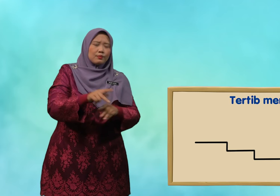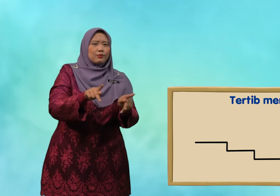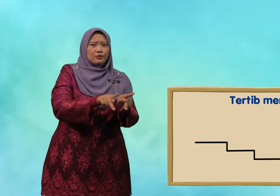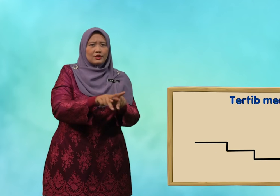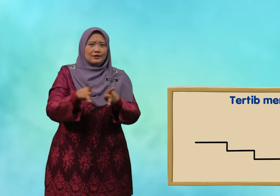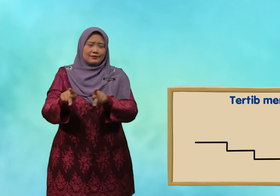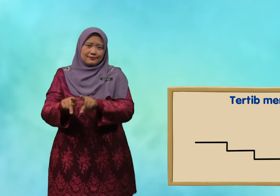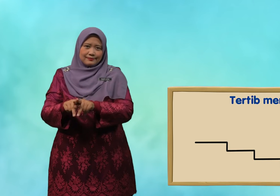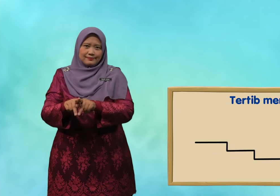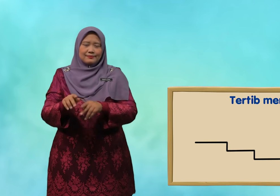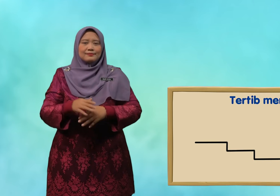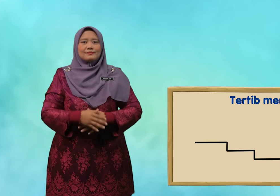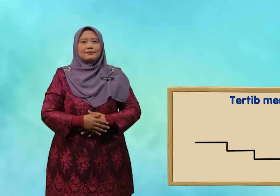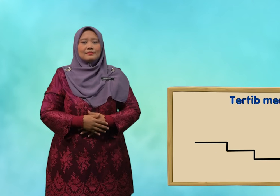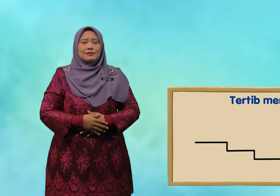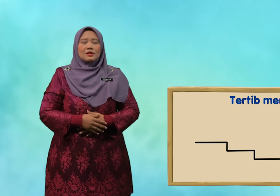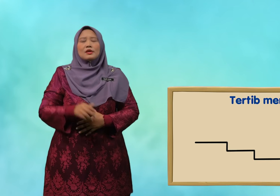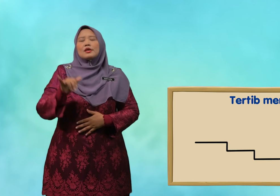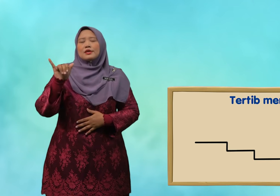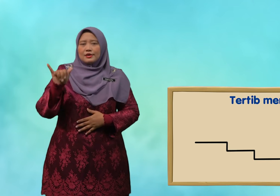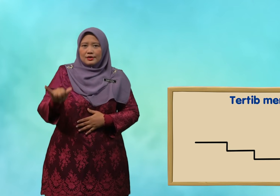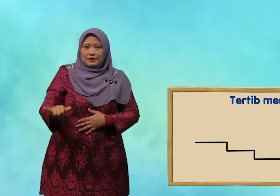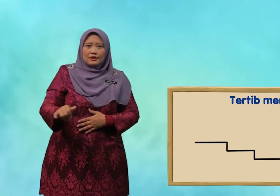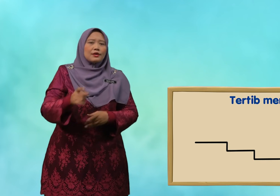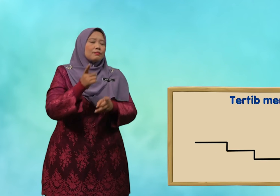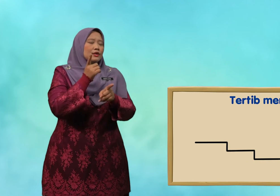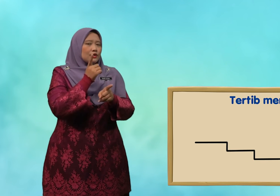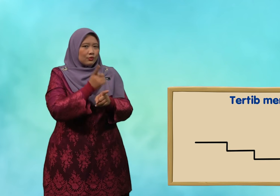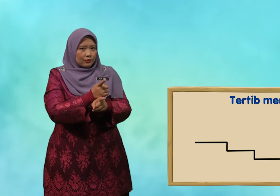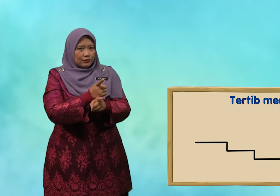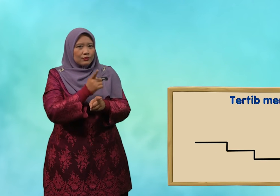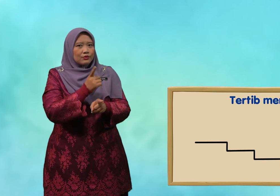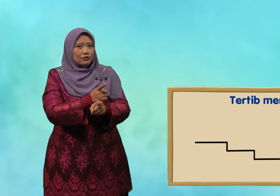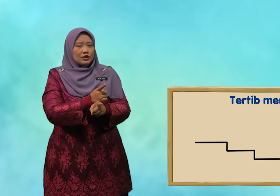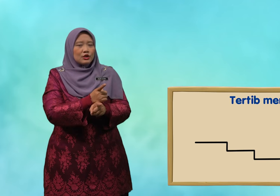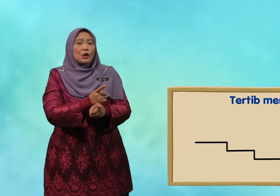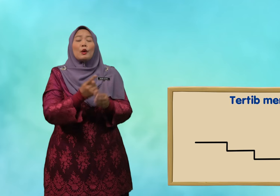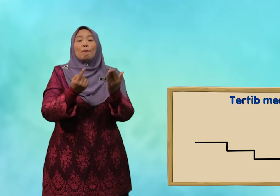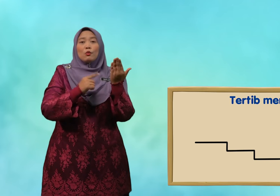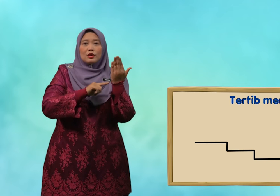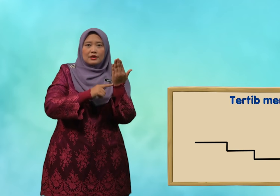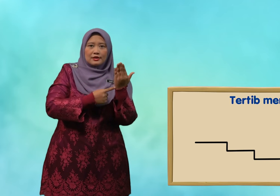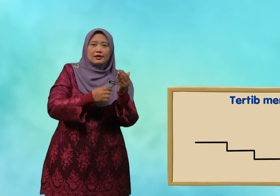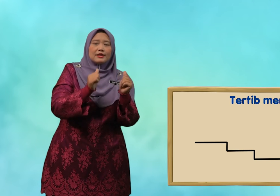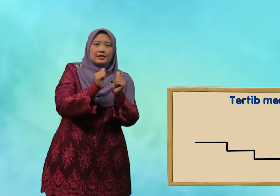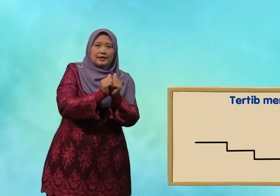pulang ya betul mula dengan